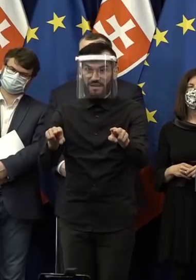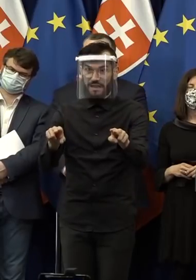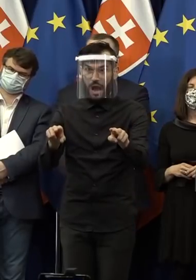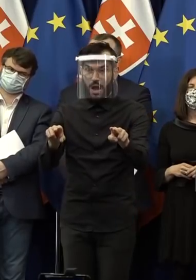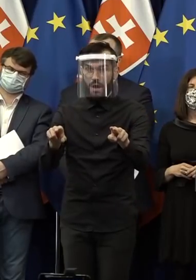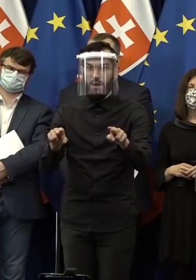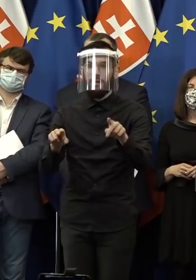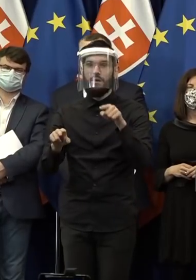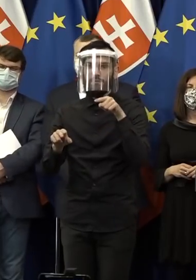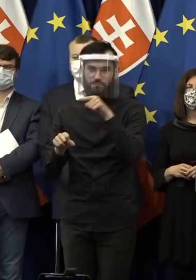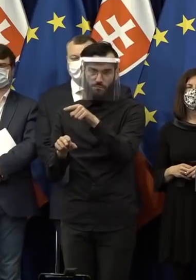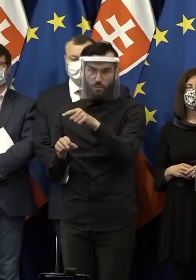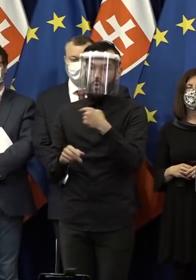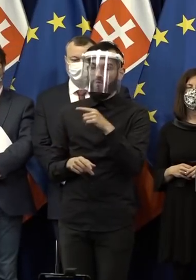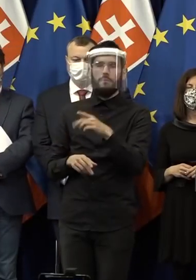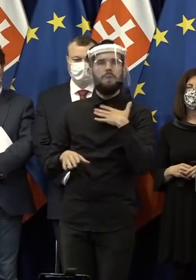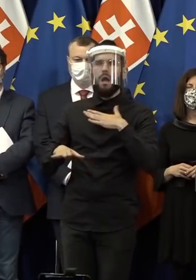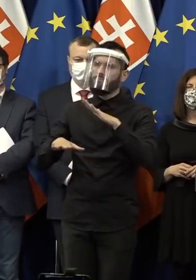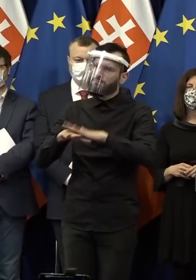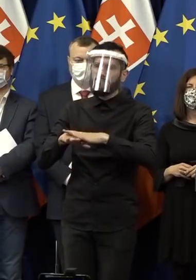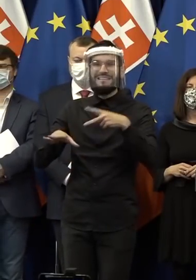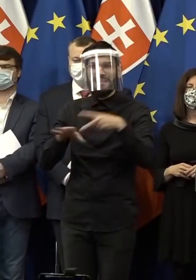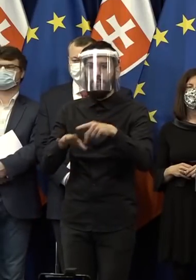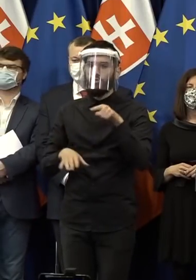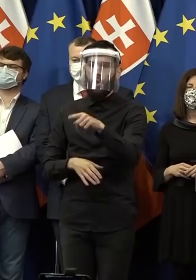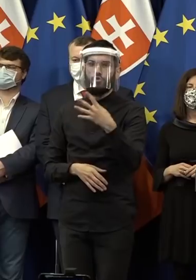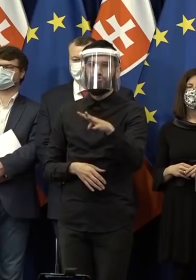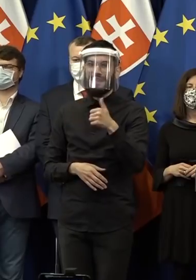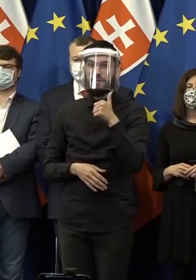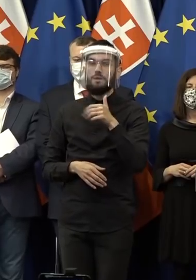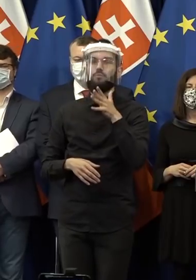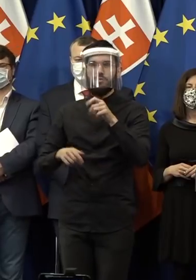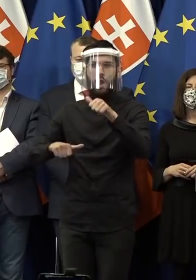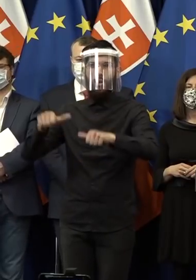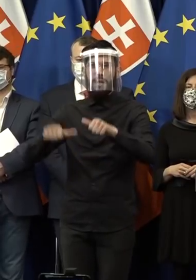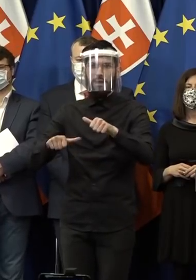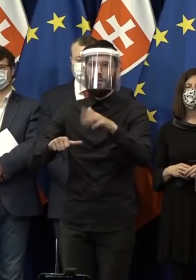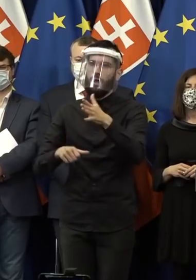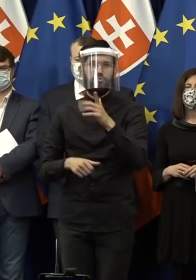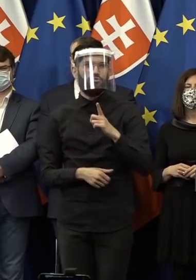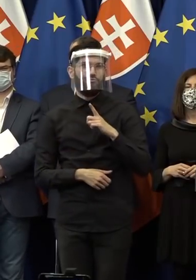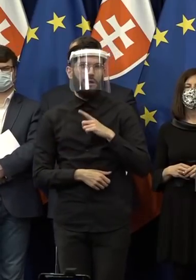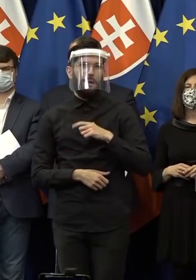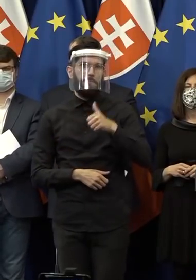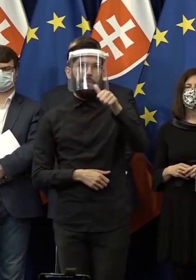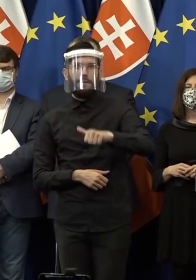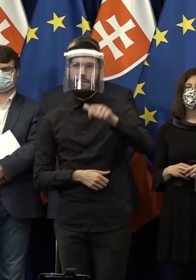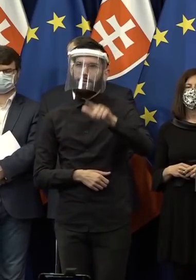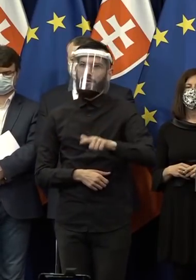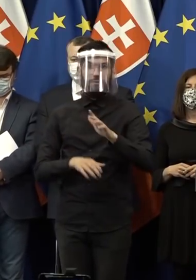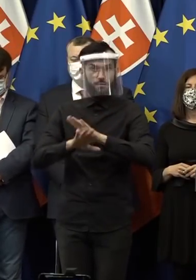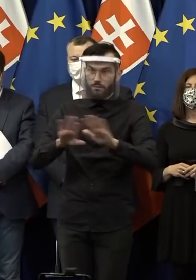indikácii klinickým onkologom garancii už najneskorej do 14 dní budú operovať, že tu nebudú čakať mesiace na operáciu.